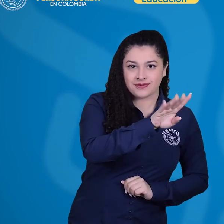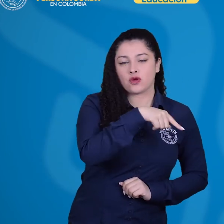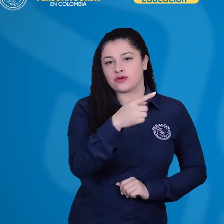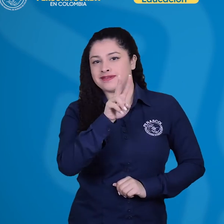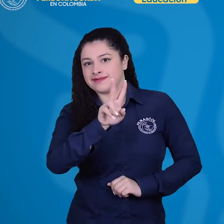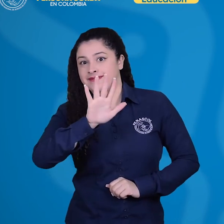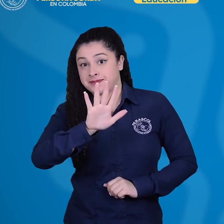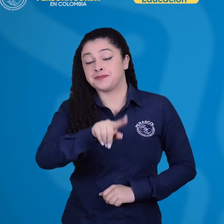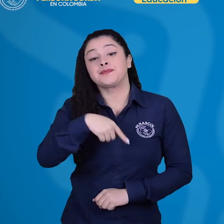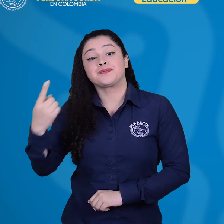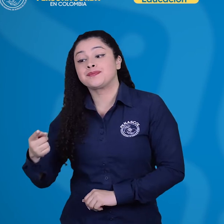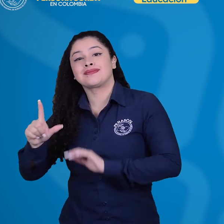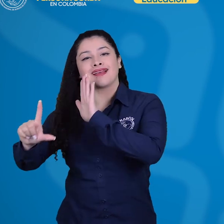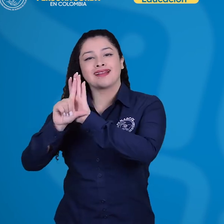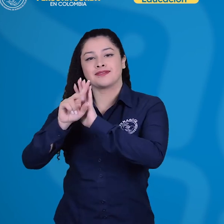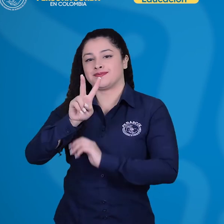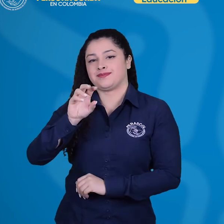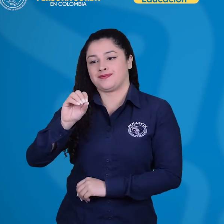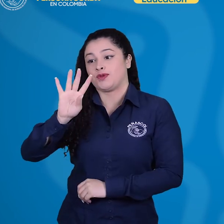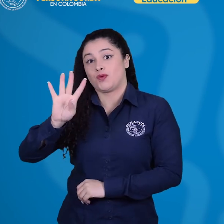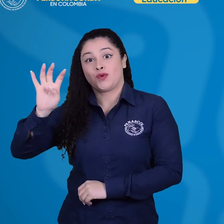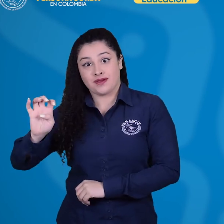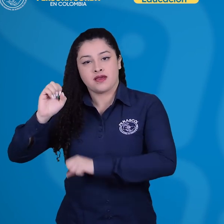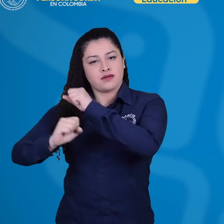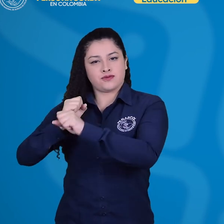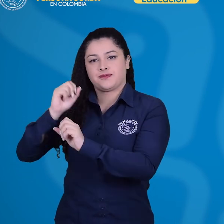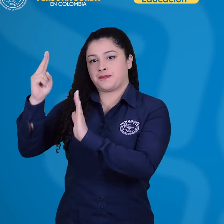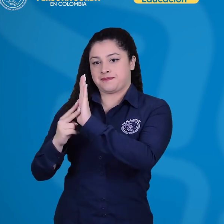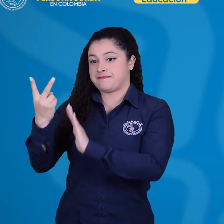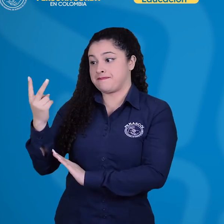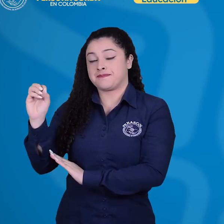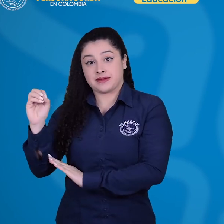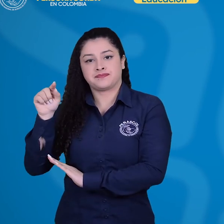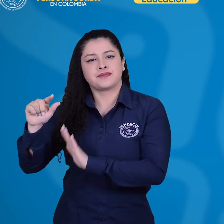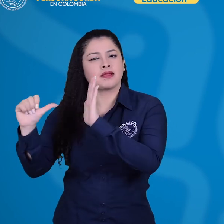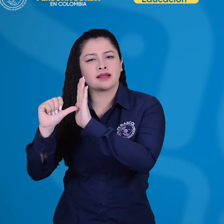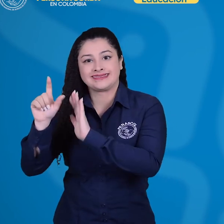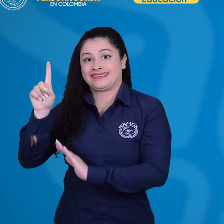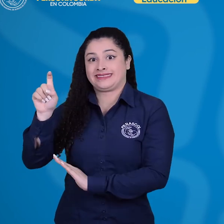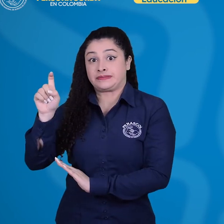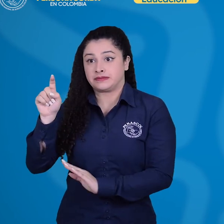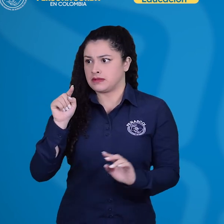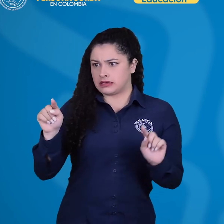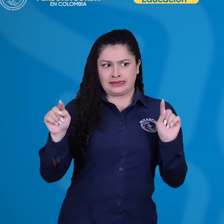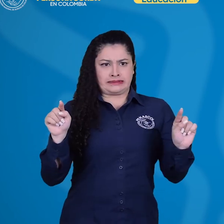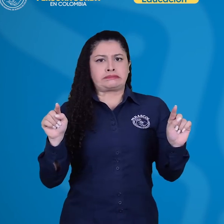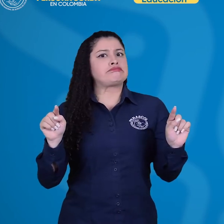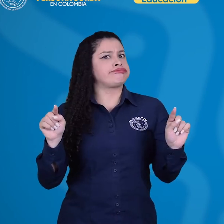y el artículo 6 de la Ley 2049 del 2020, es imperativo que el Gobierno